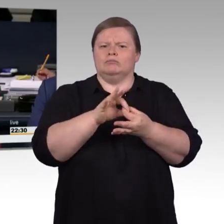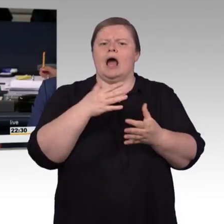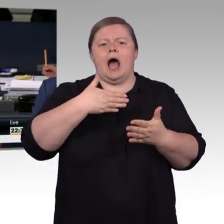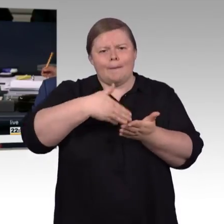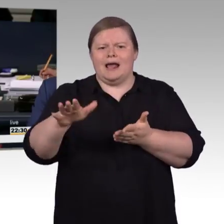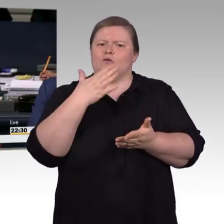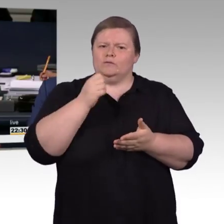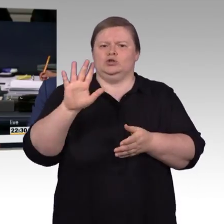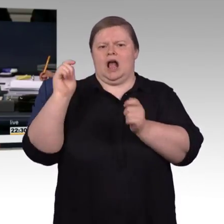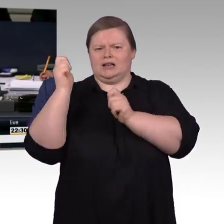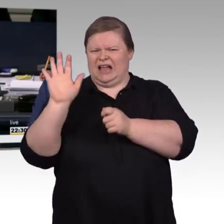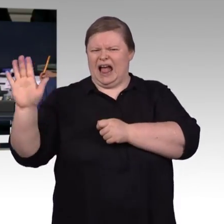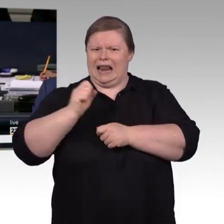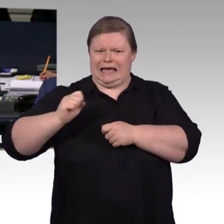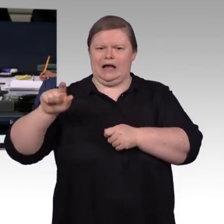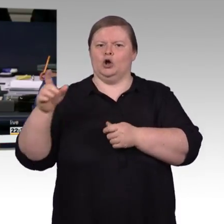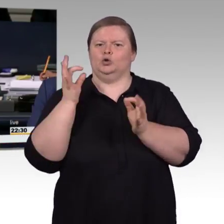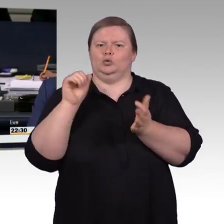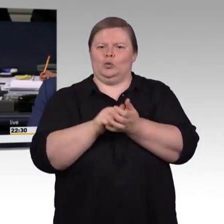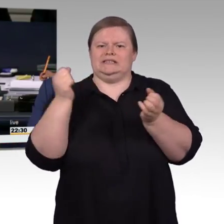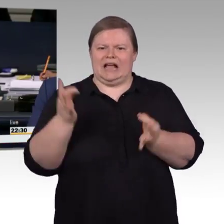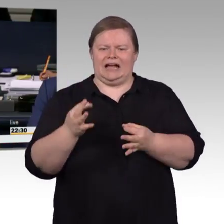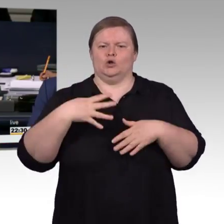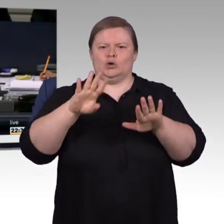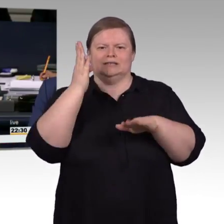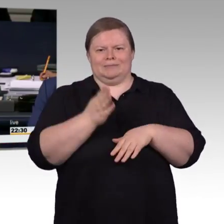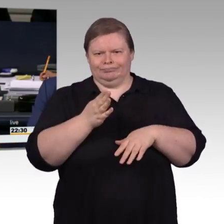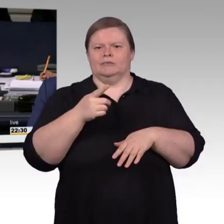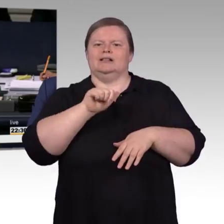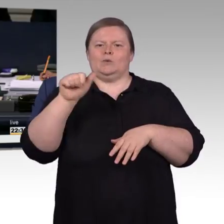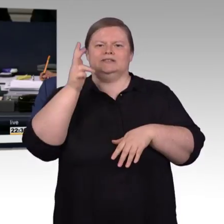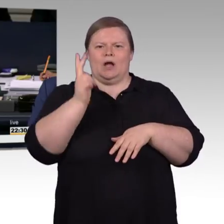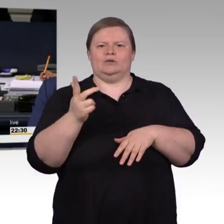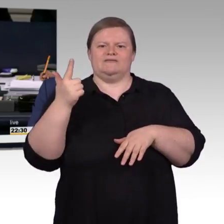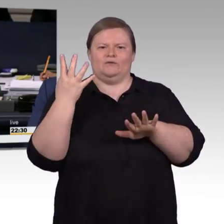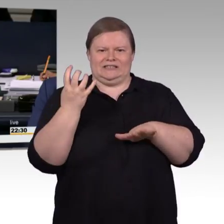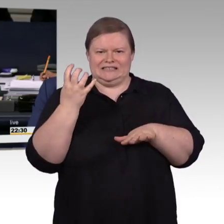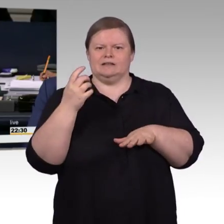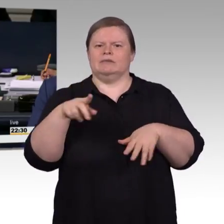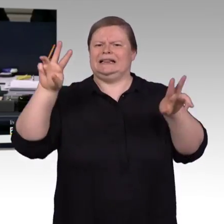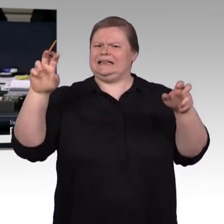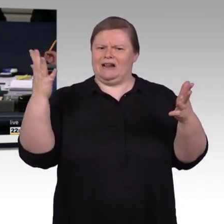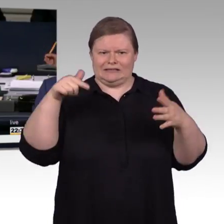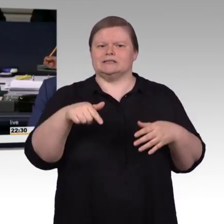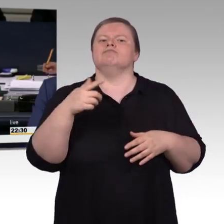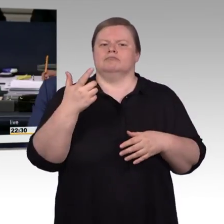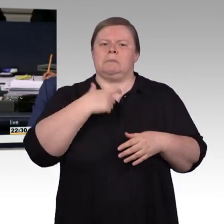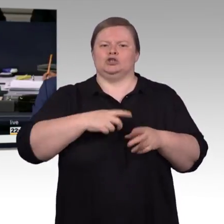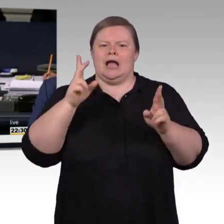Menschenrecht auf Barrierefreiheit umsetzen, Privatwirtschaft zu Barrierefreiheit verpflichten. Wer stimmt